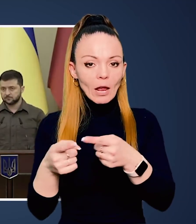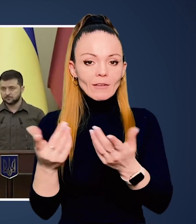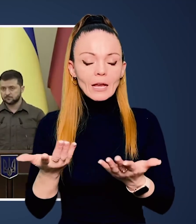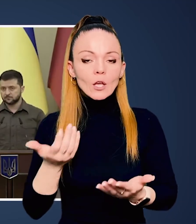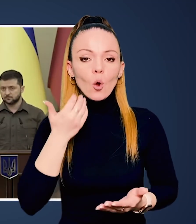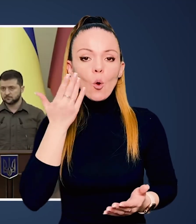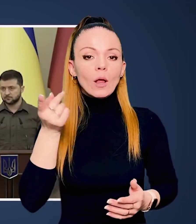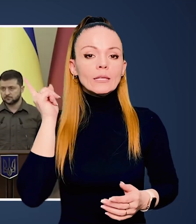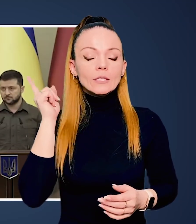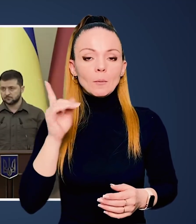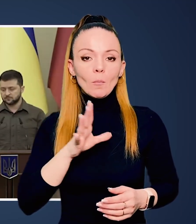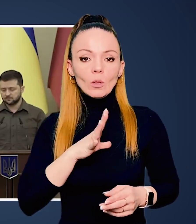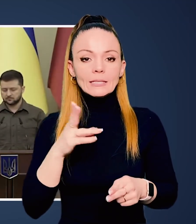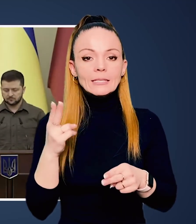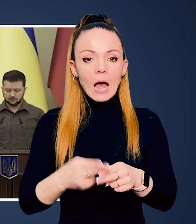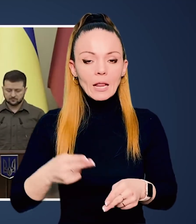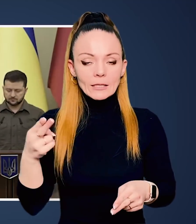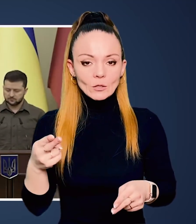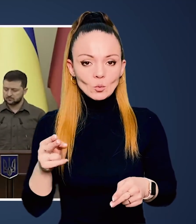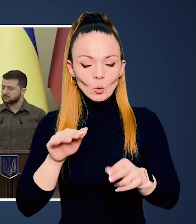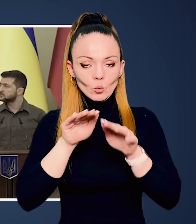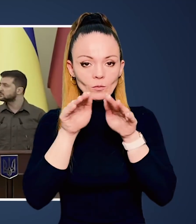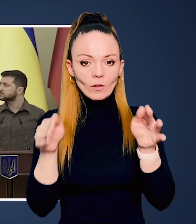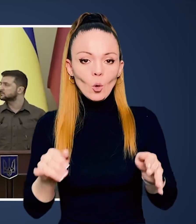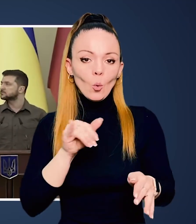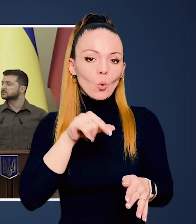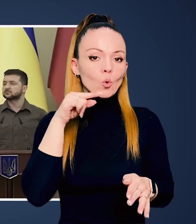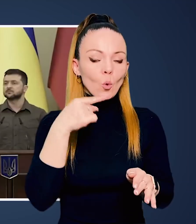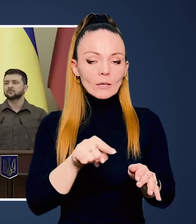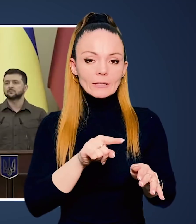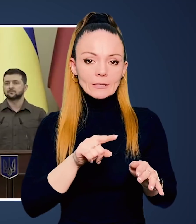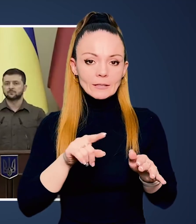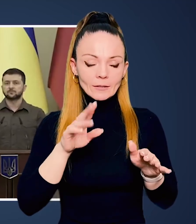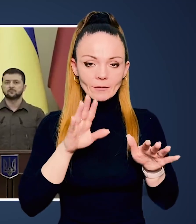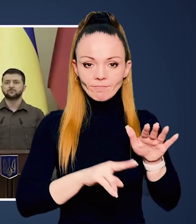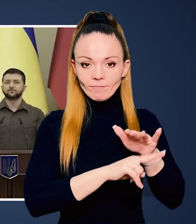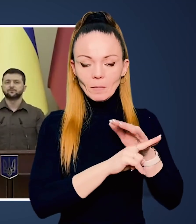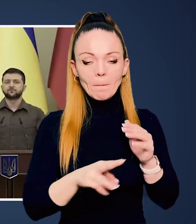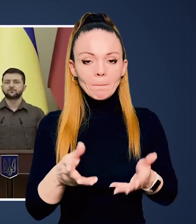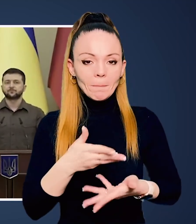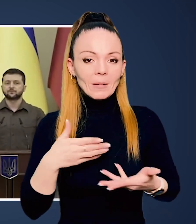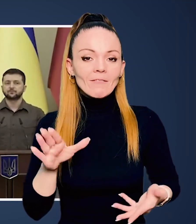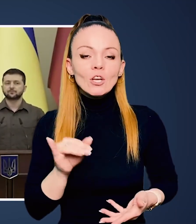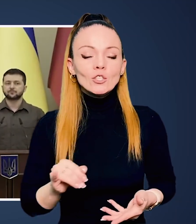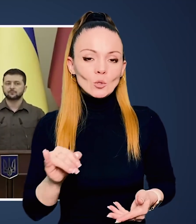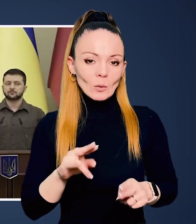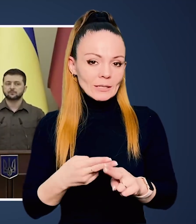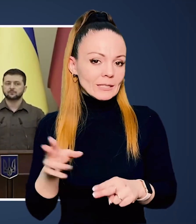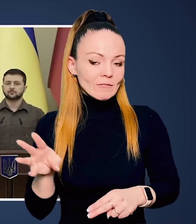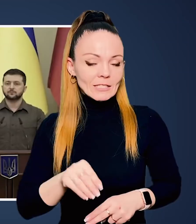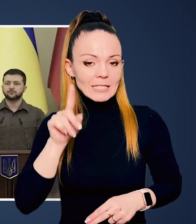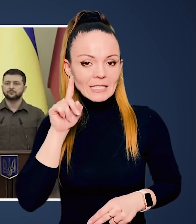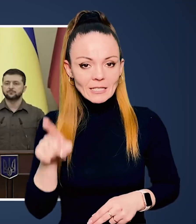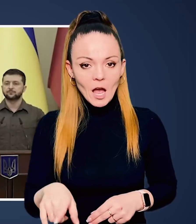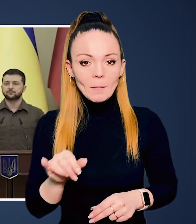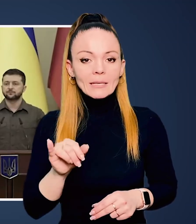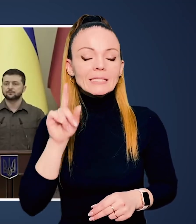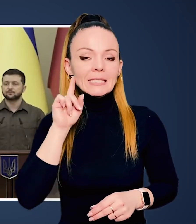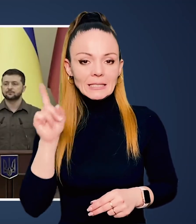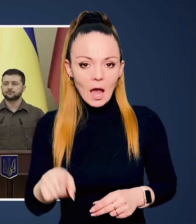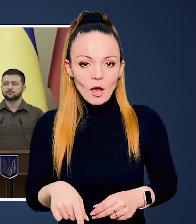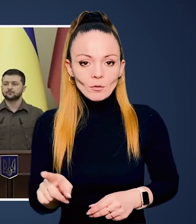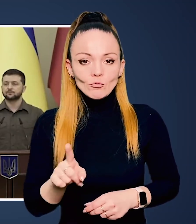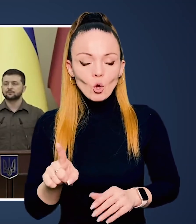цих держав, які колись були залізною, за навісою в російській зоні впливів. Ми з історії це все знаємо.